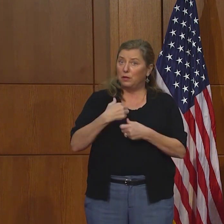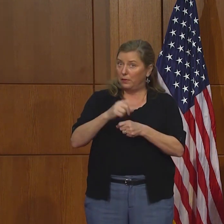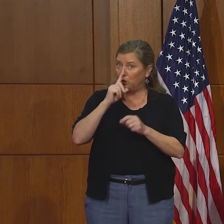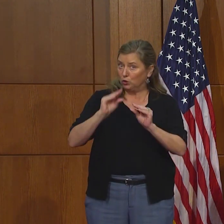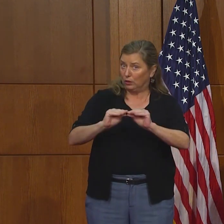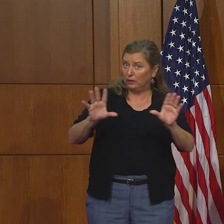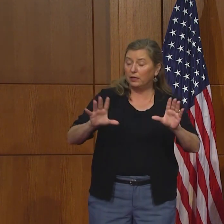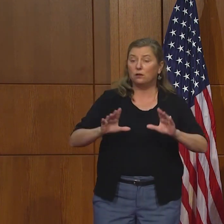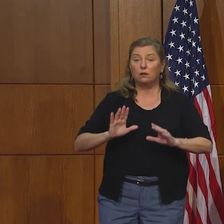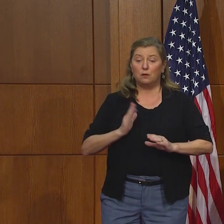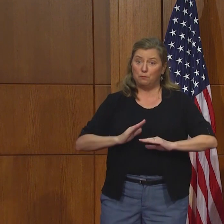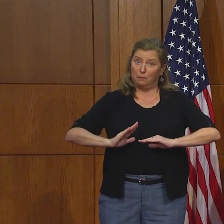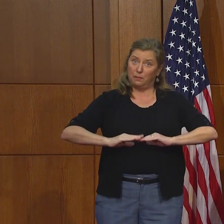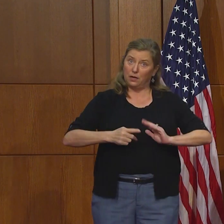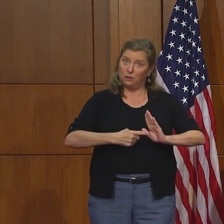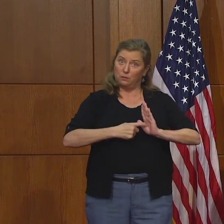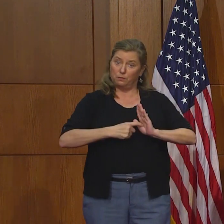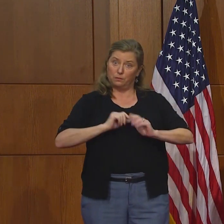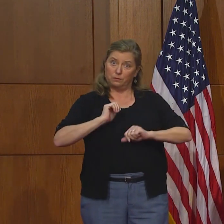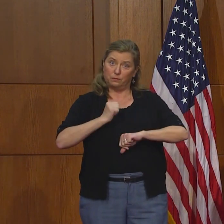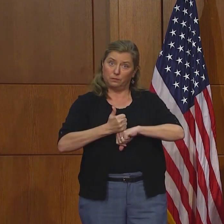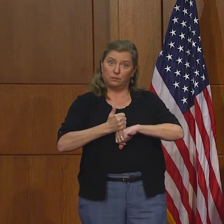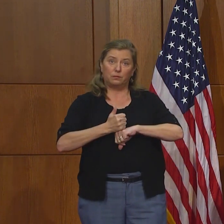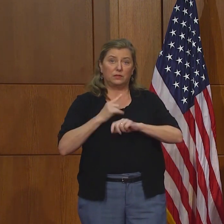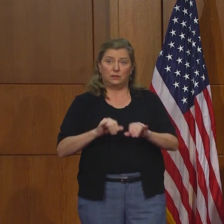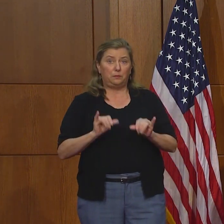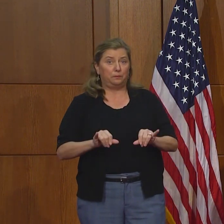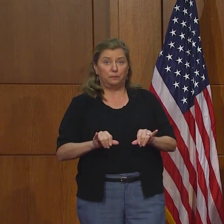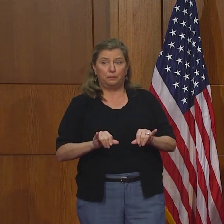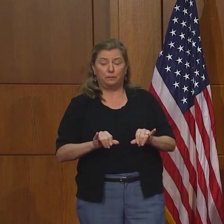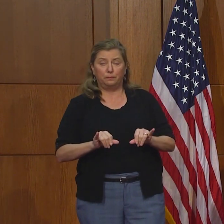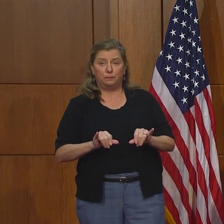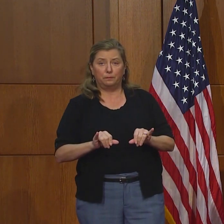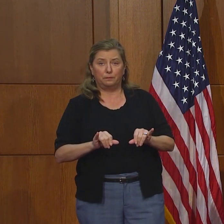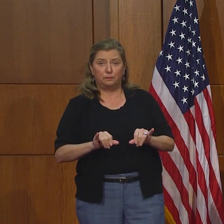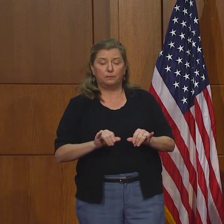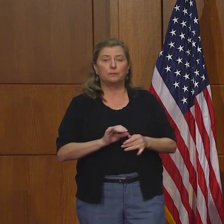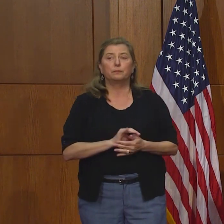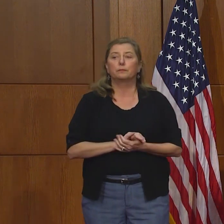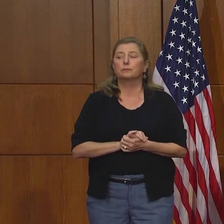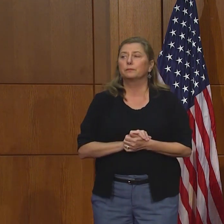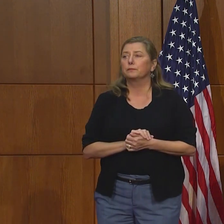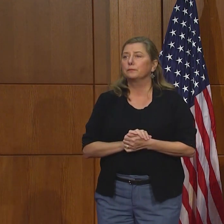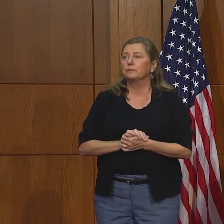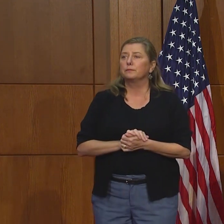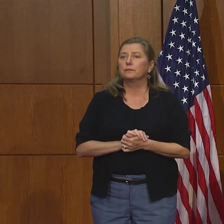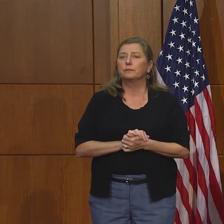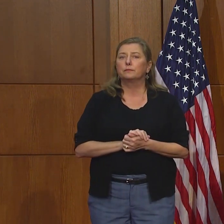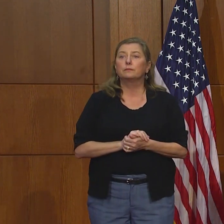Hoy estamos